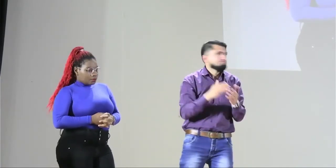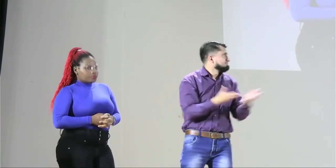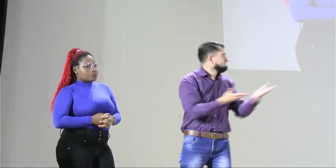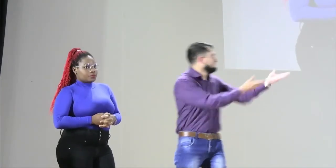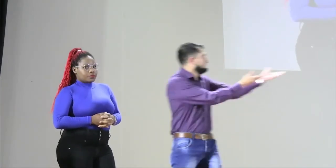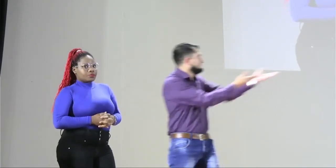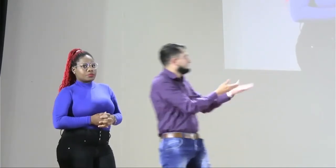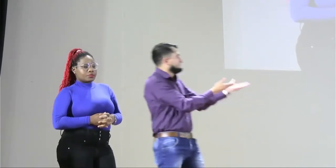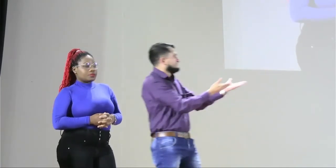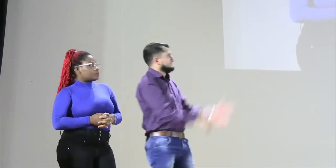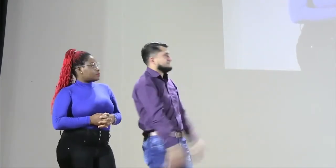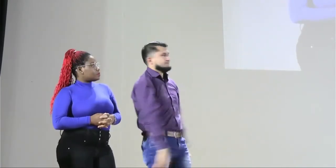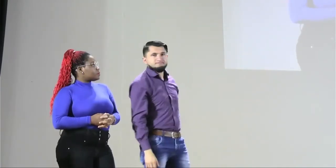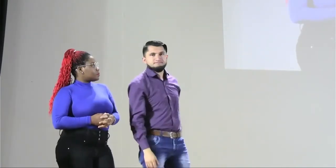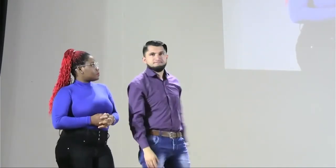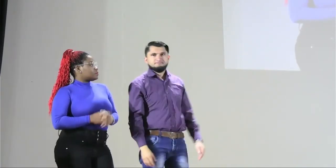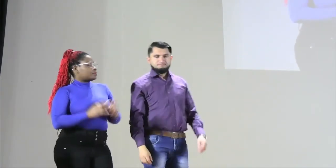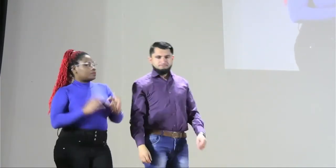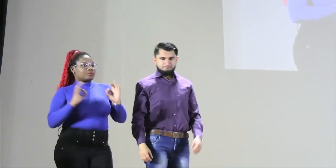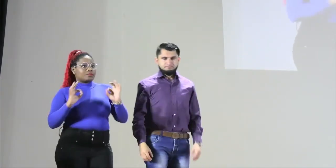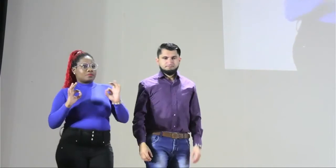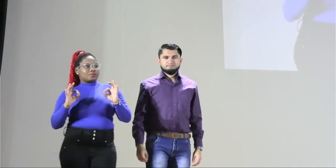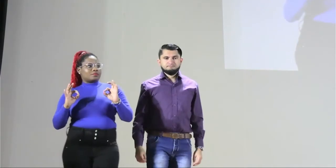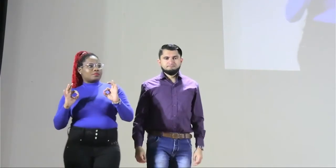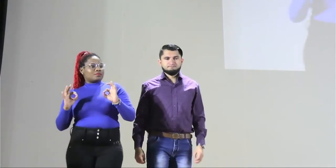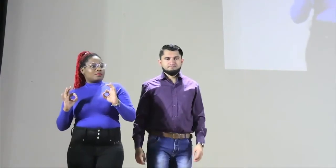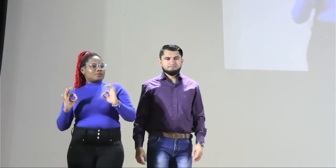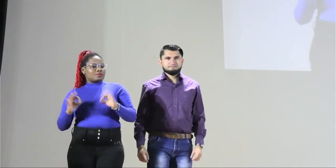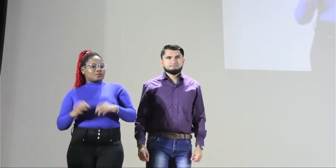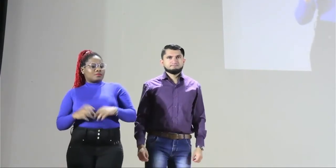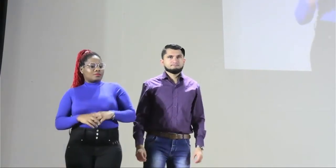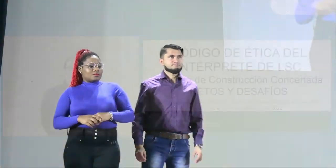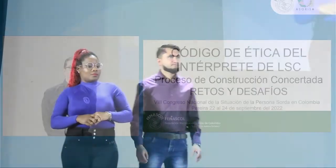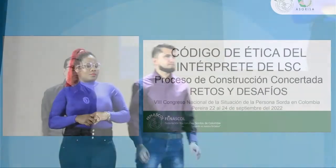Así que pues agradecemos la participación de todos. Joaquín, tienes nuestra atención.